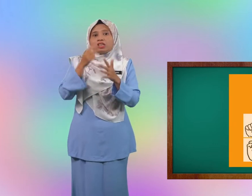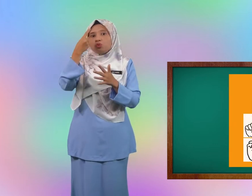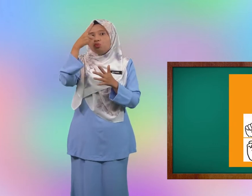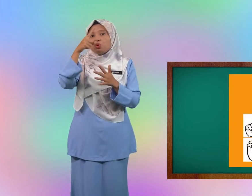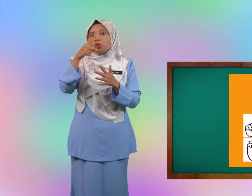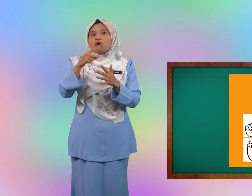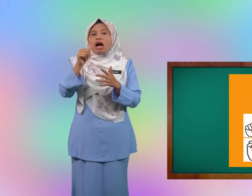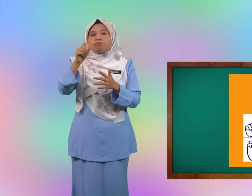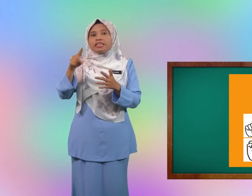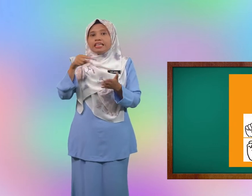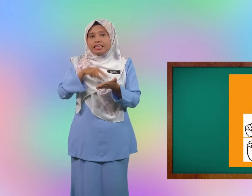untuk abjad ini